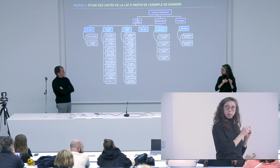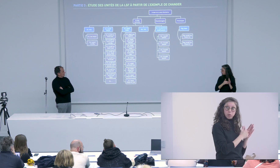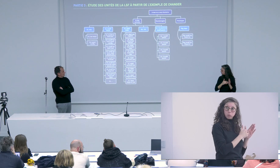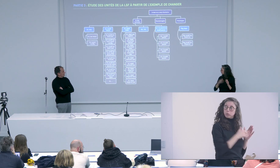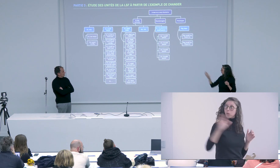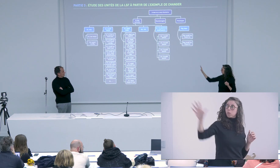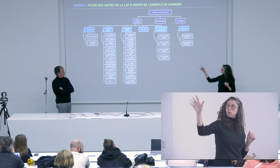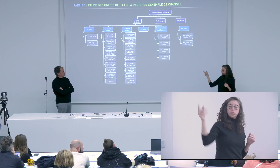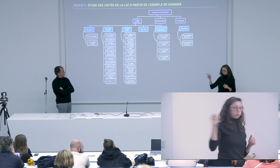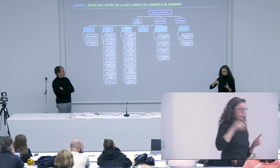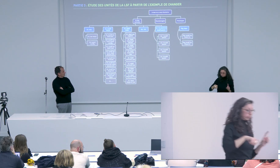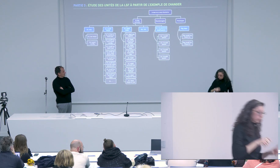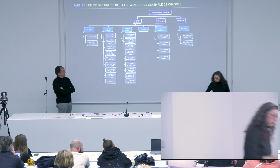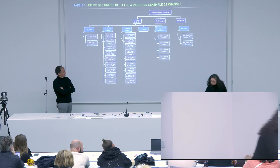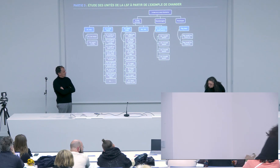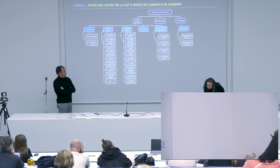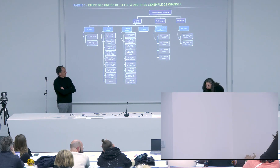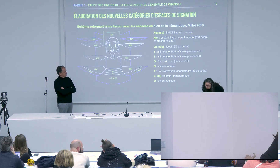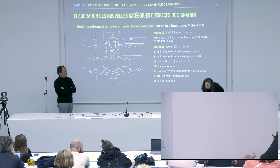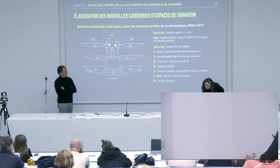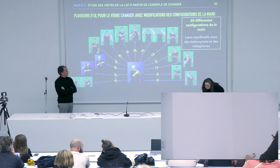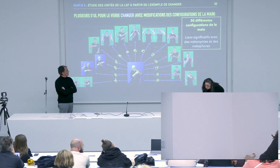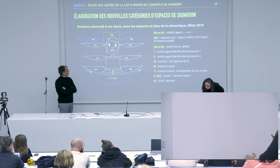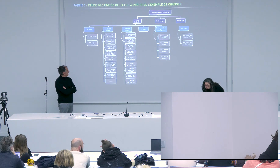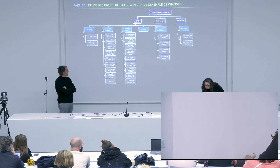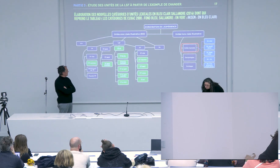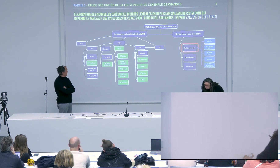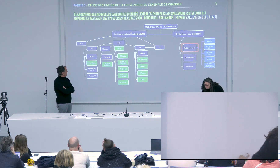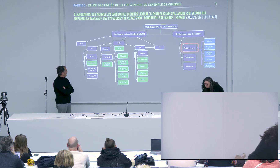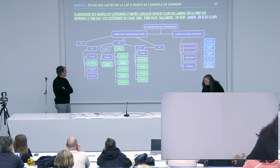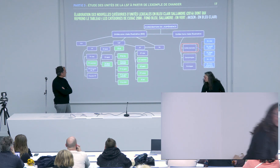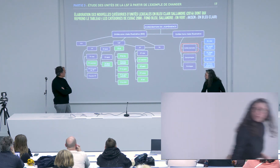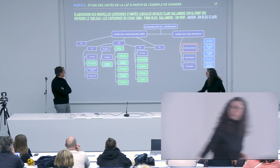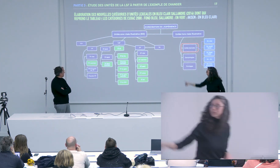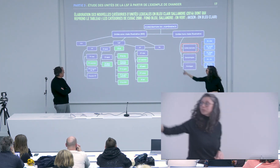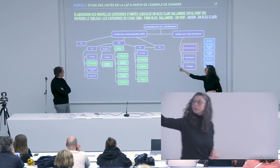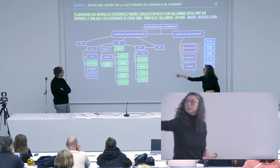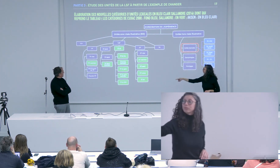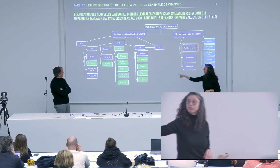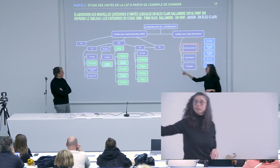UT enfin il y a eu 42 UT qui ont été observé pardon